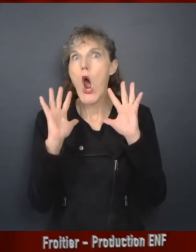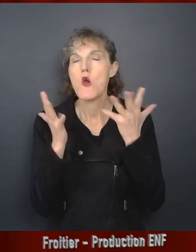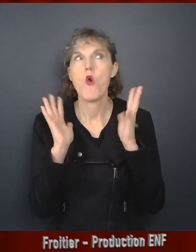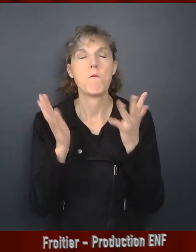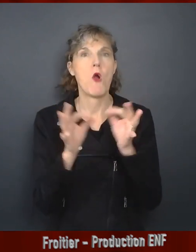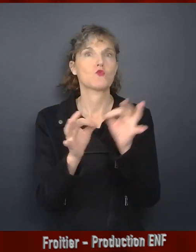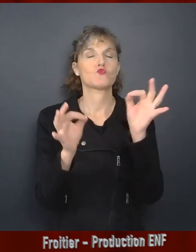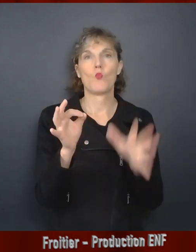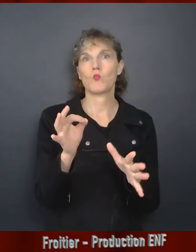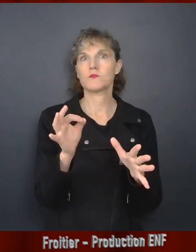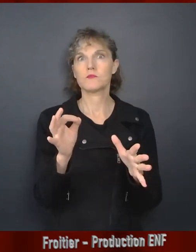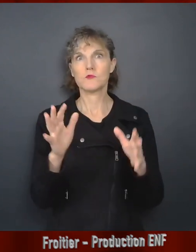je n'ai pas d'autre choix